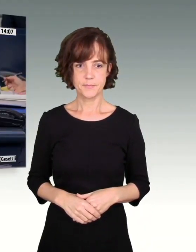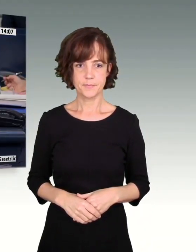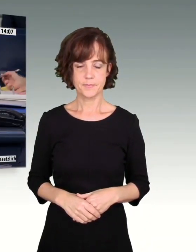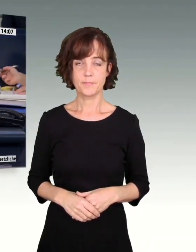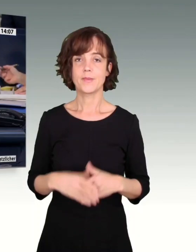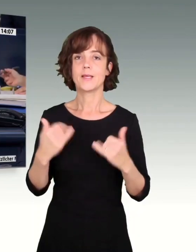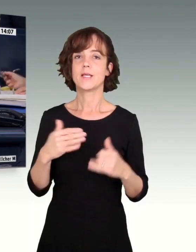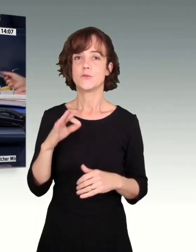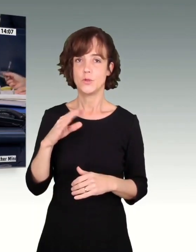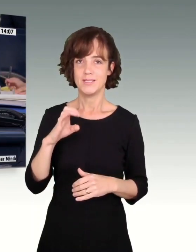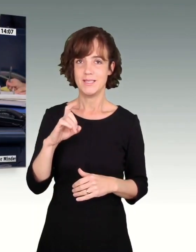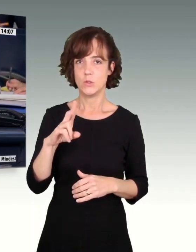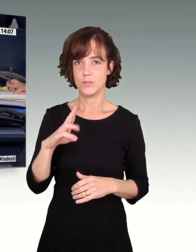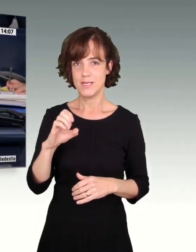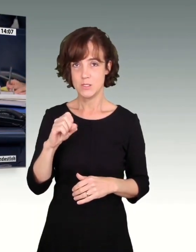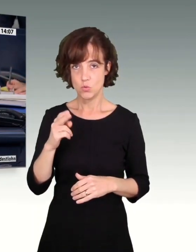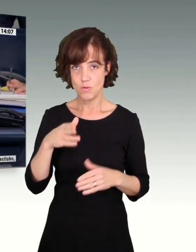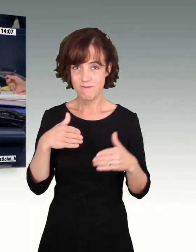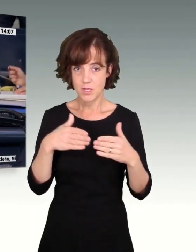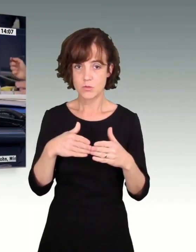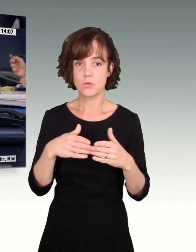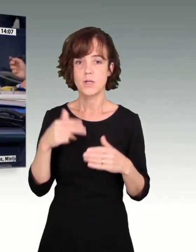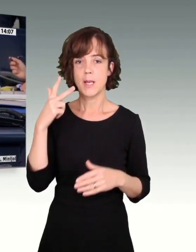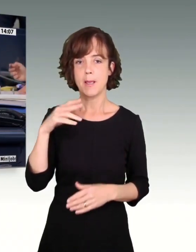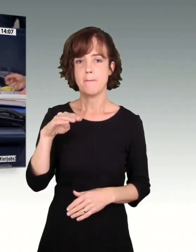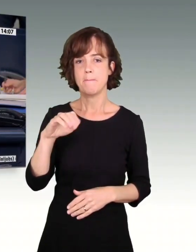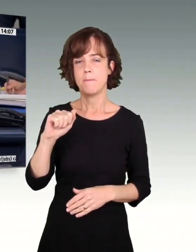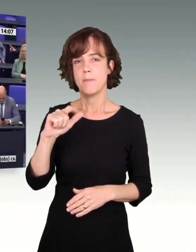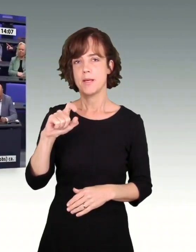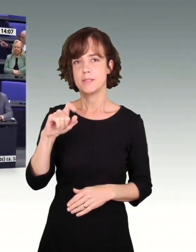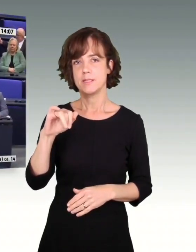Für die CDU und CSU-Fraktion spricht nun Maximilian Mörseburg.